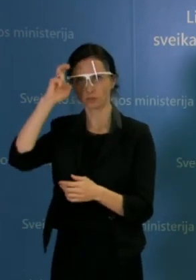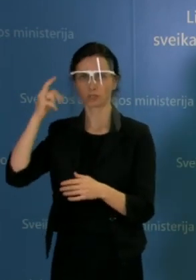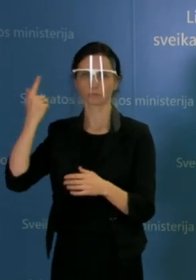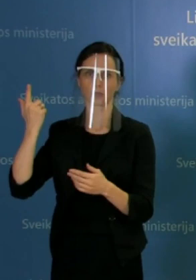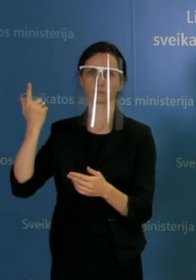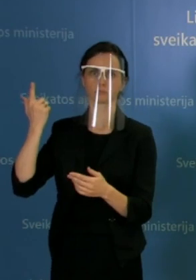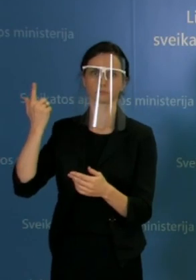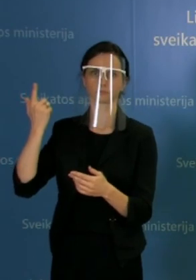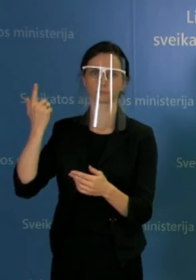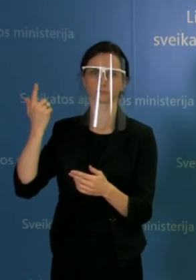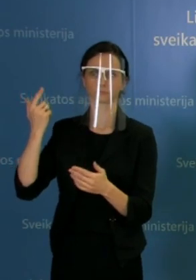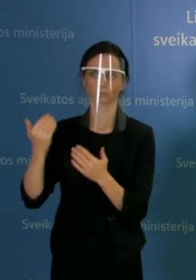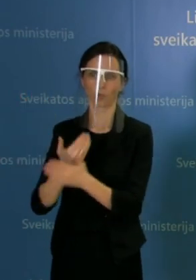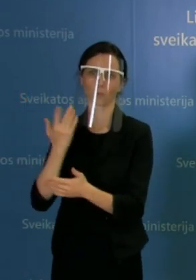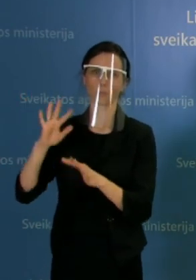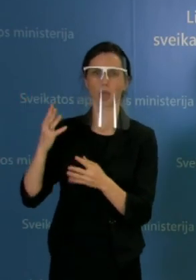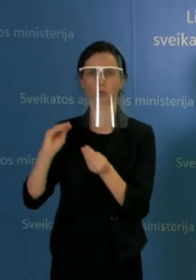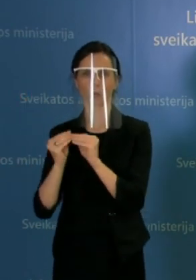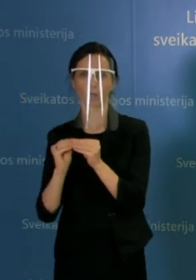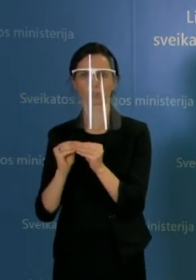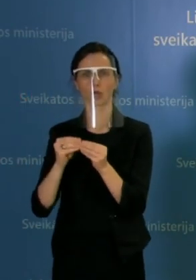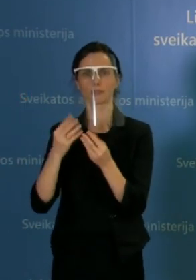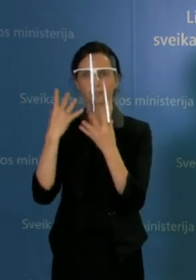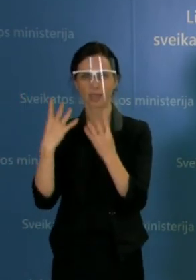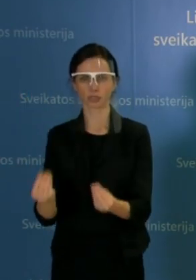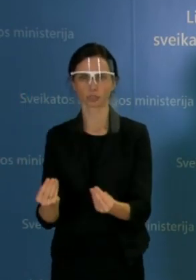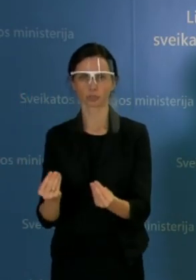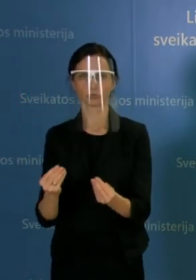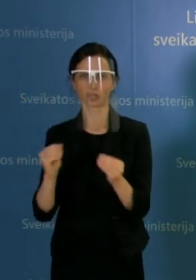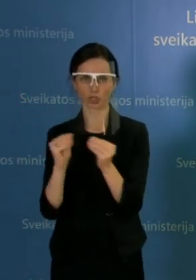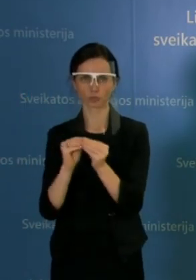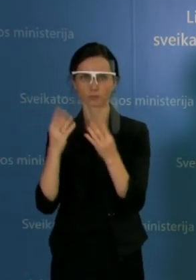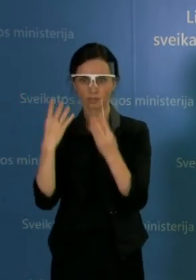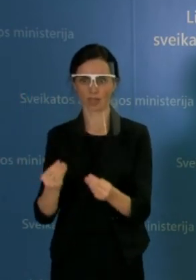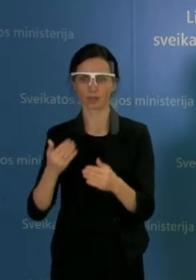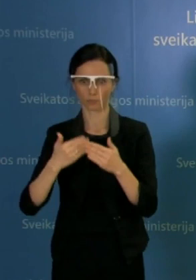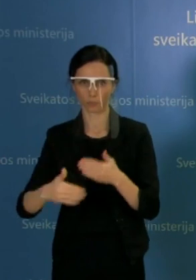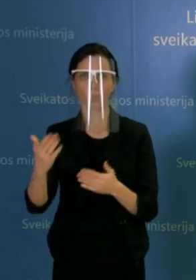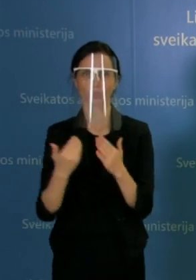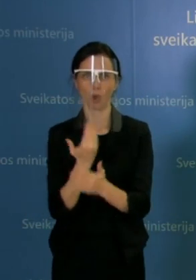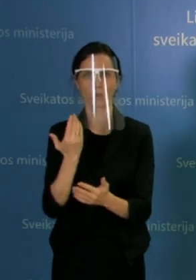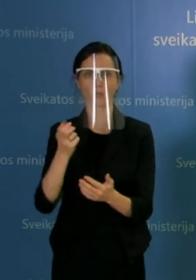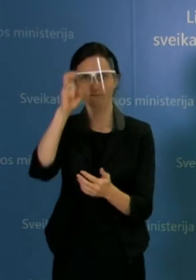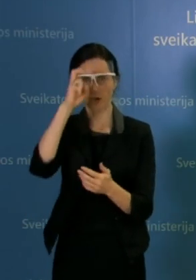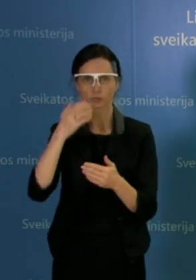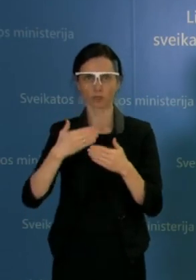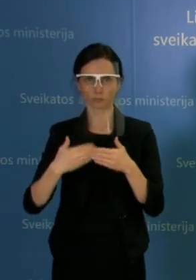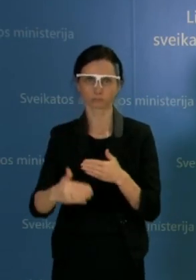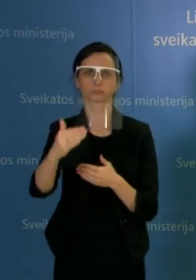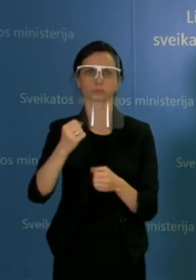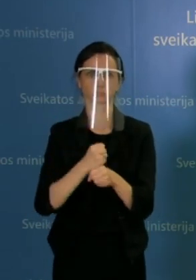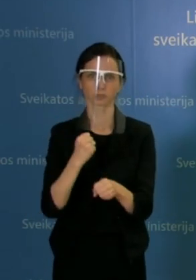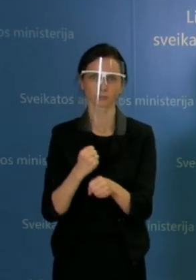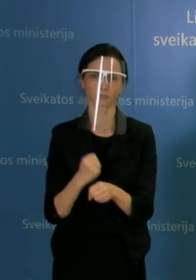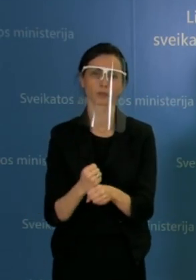teoriškai galėtų jinai pradėti ir apie gruodžio kažkur dešimtą dieną. Jeigu visi procesai vyks klandžiai, tai manau,